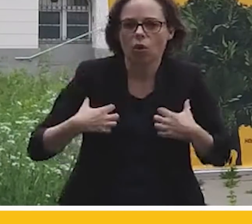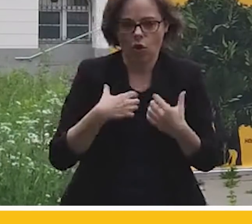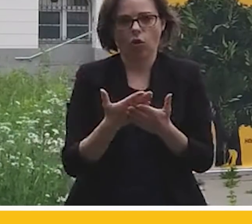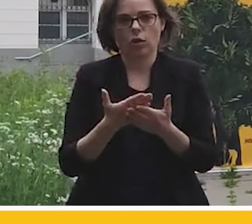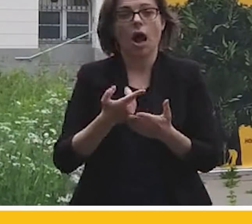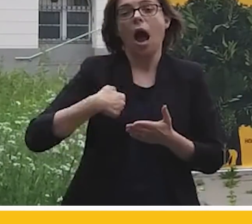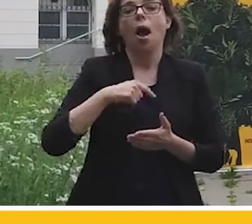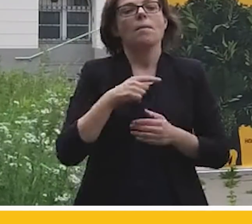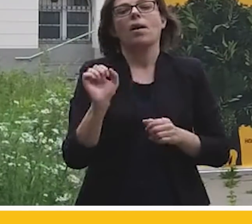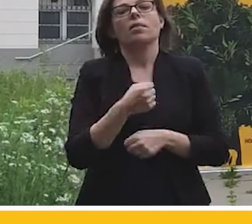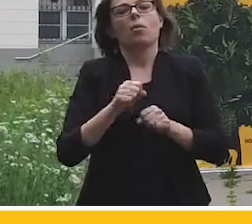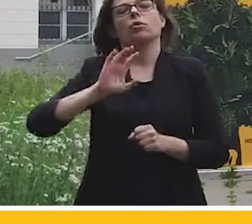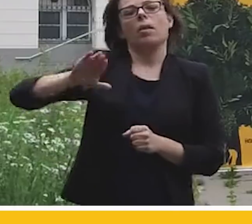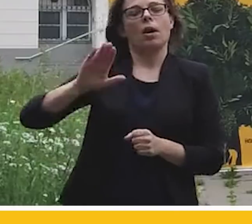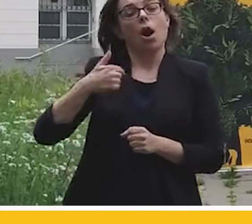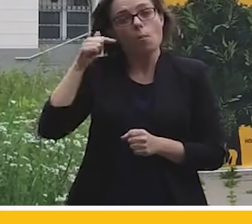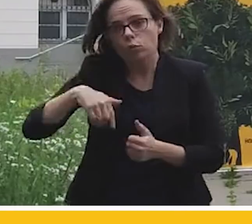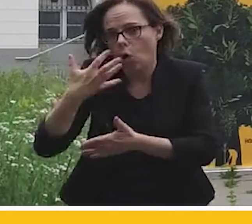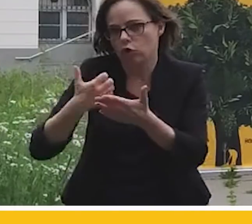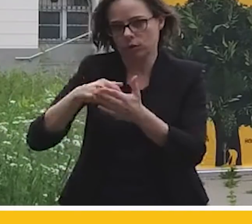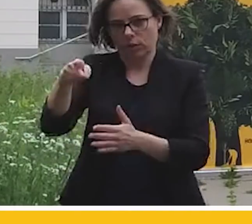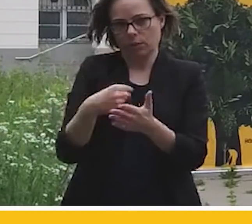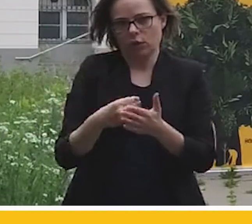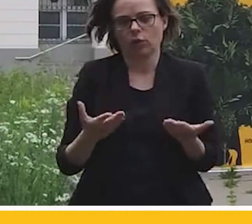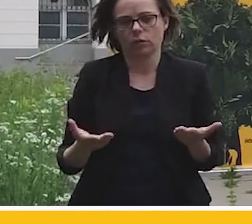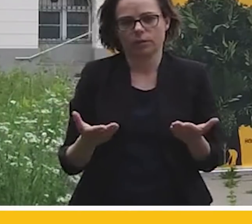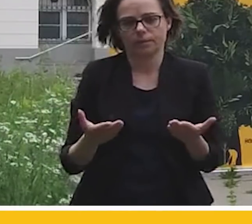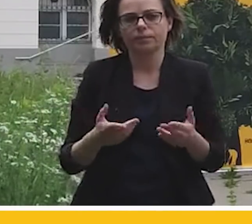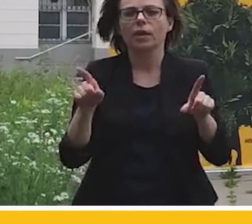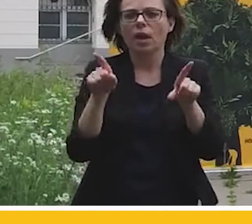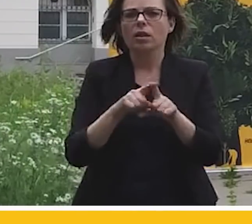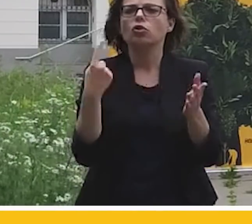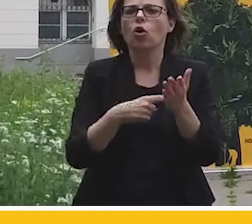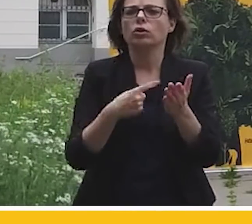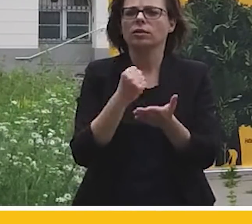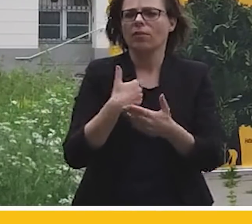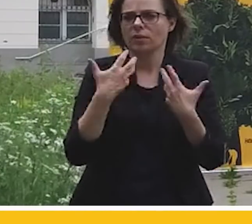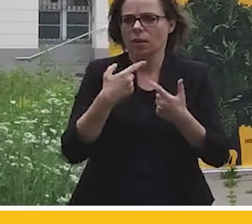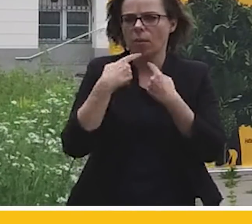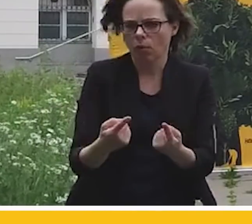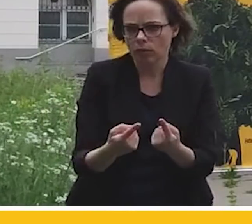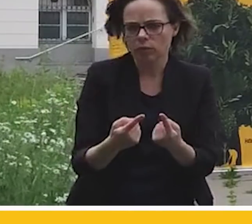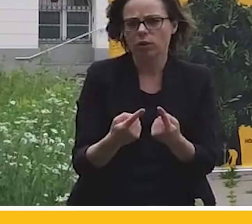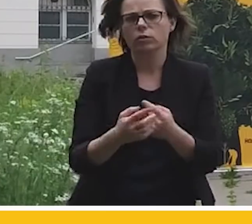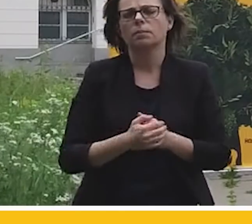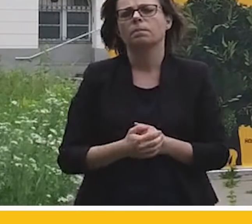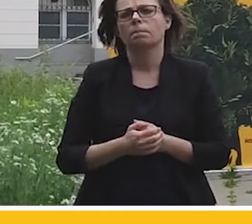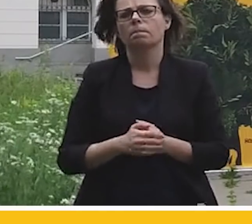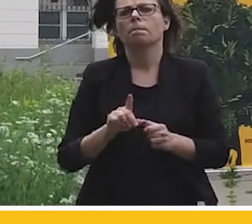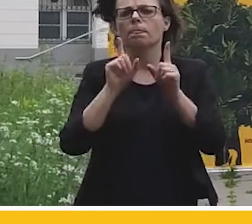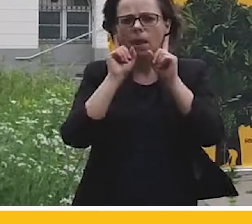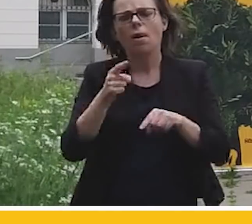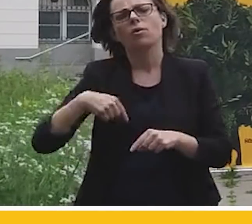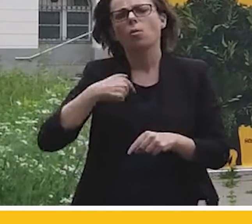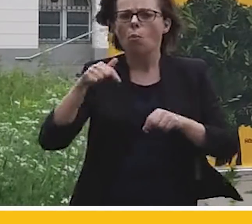z tych pieniędzy skorzystać, póki są na stole. Musimy też, i to już ostatnia rzecz, o której chcę powiedzieć, naprawdę